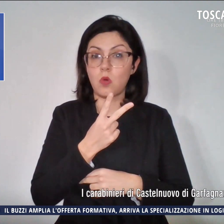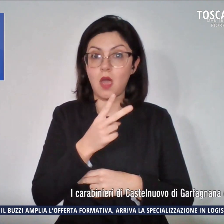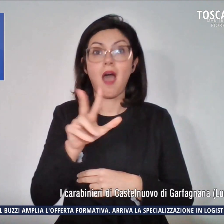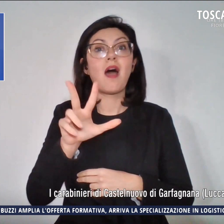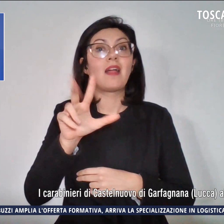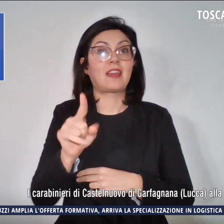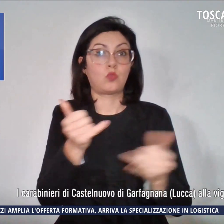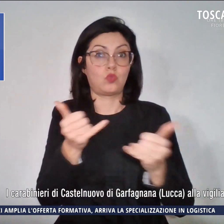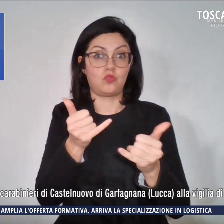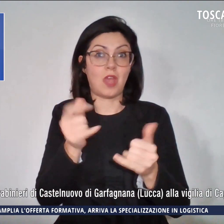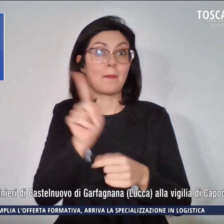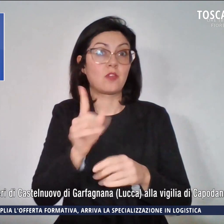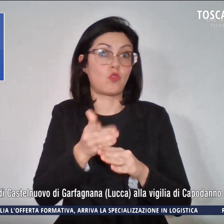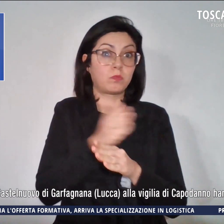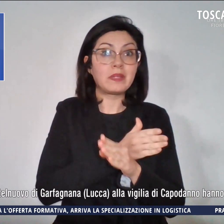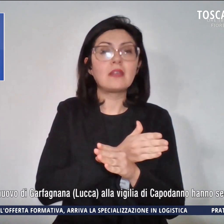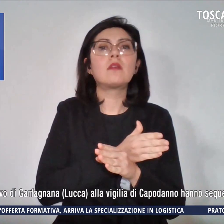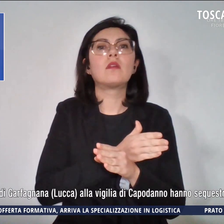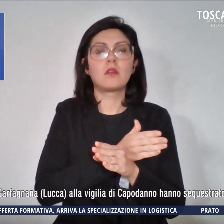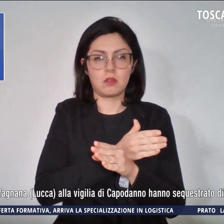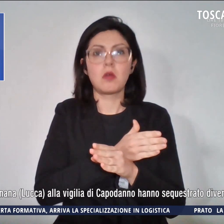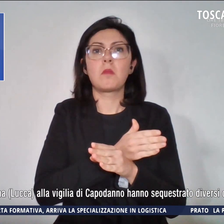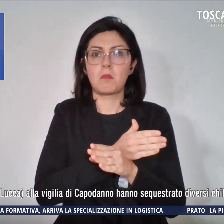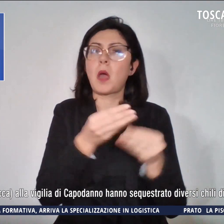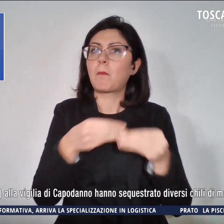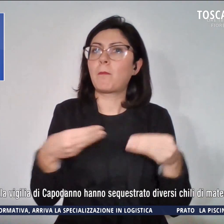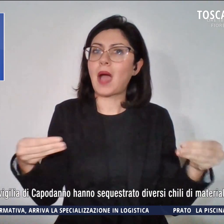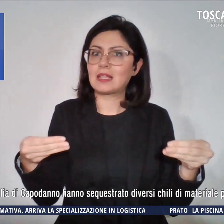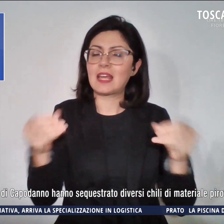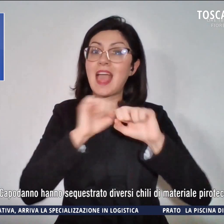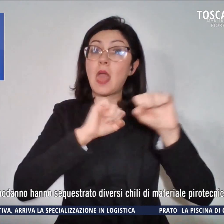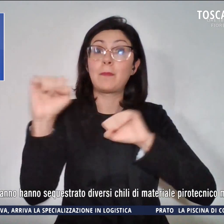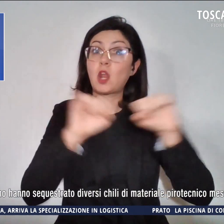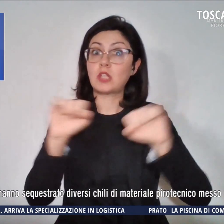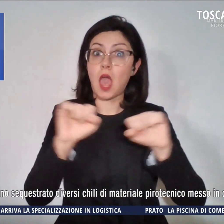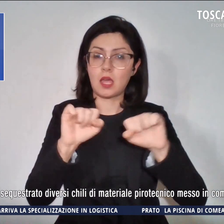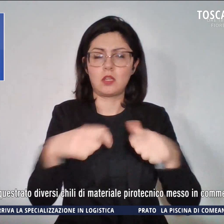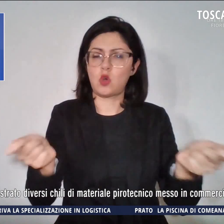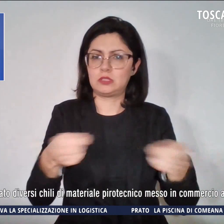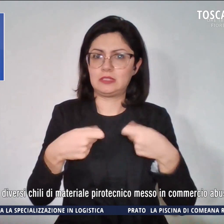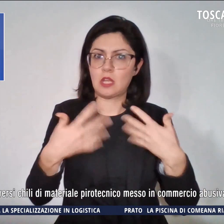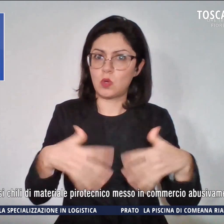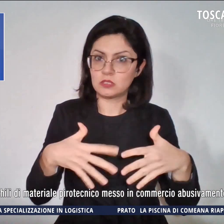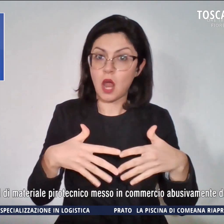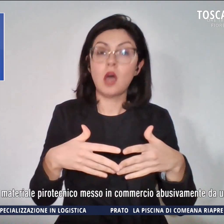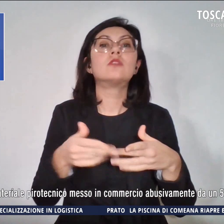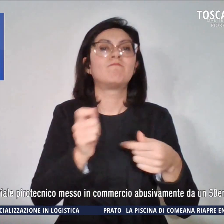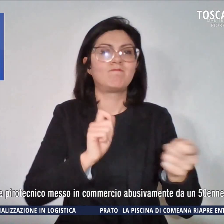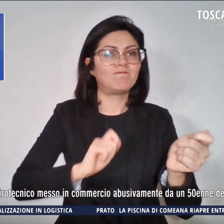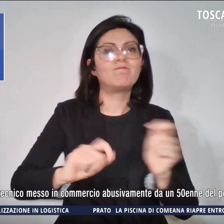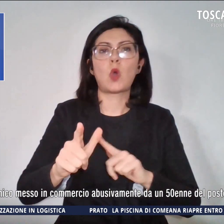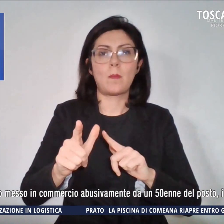hanno sequestrato diversi chili di materiale pirotecnico messo in commercio abusivamente